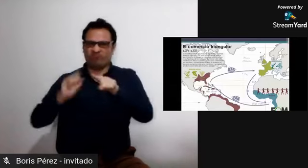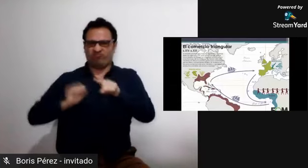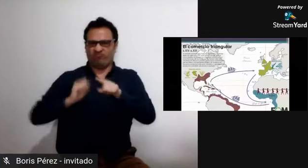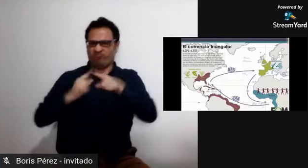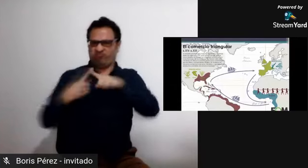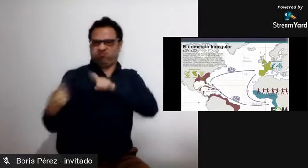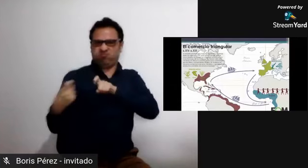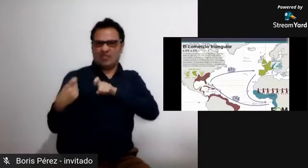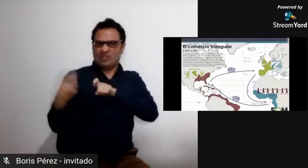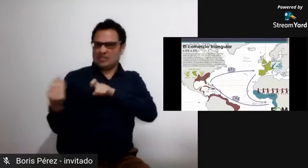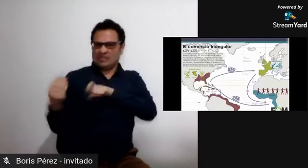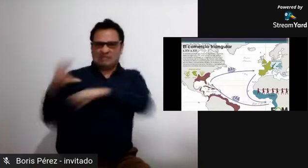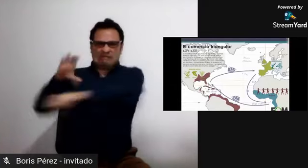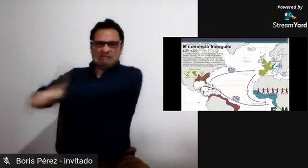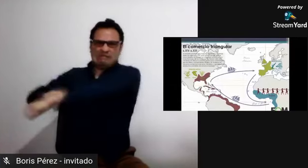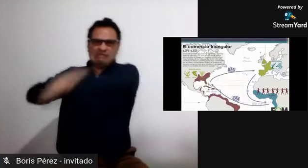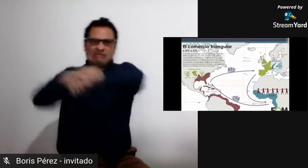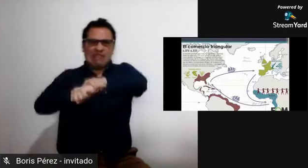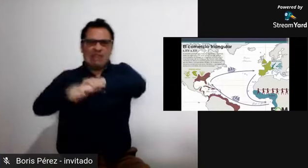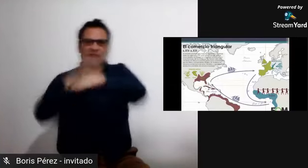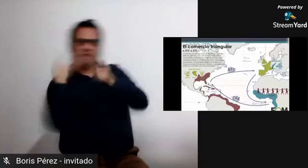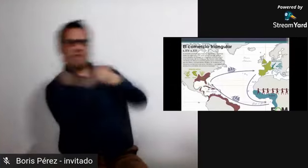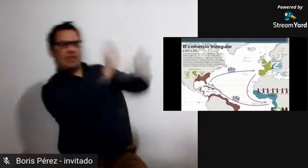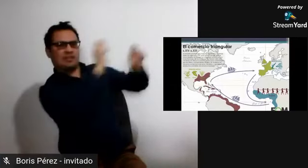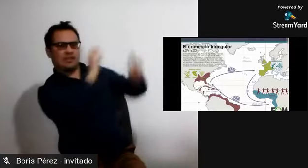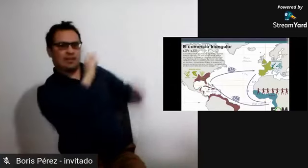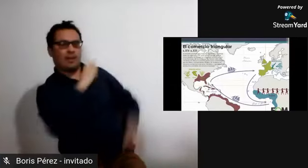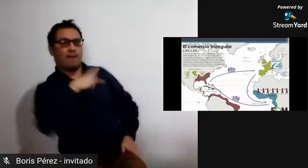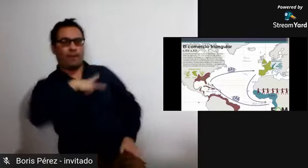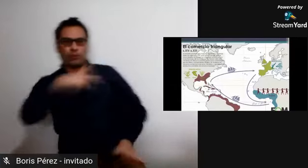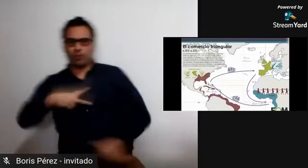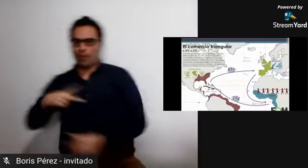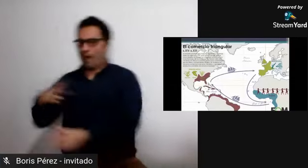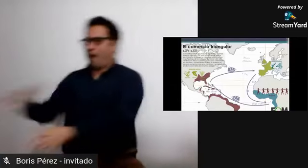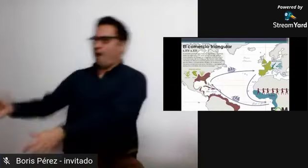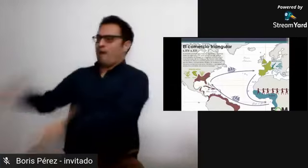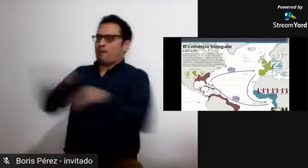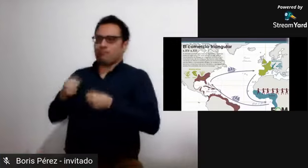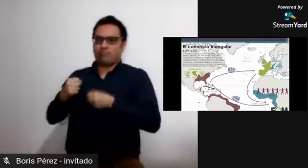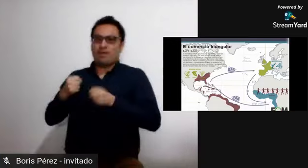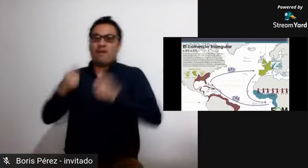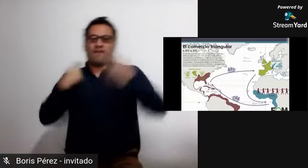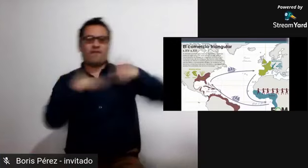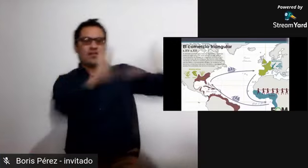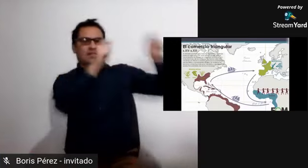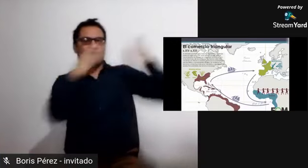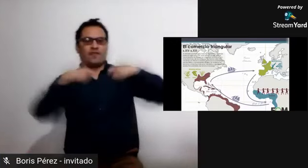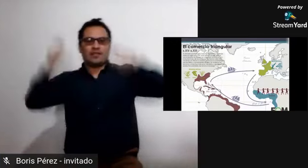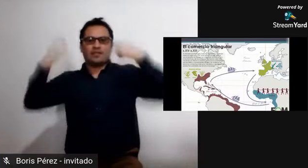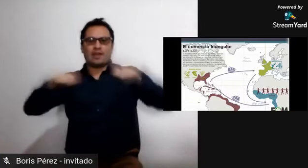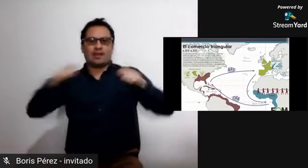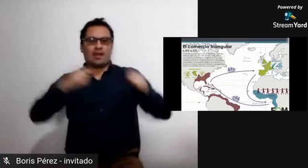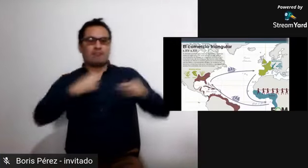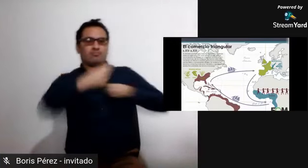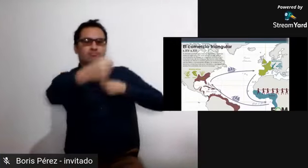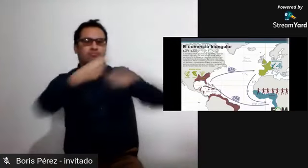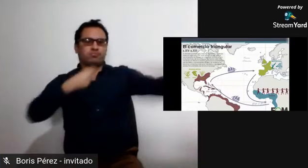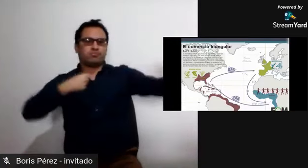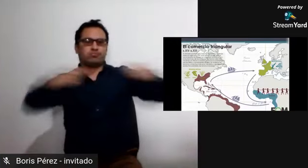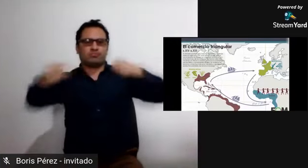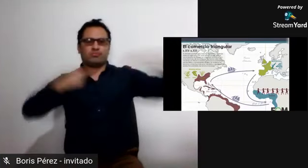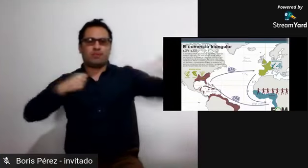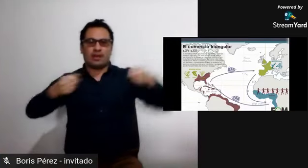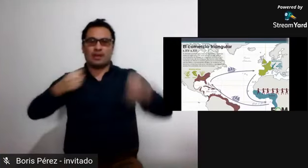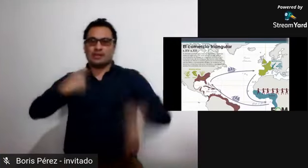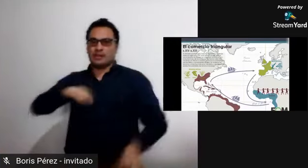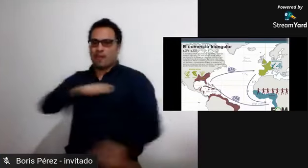el mandato de la corona española no obstante luego